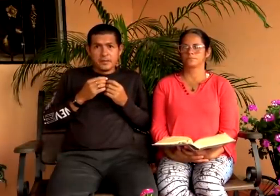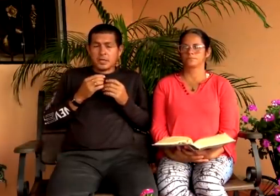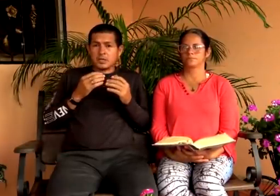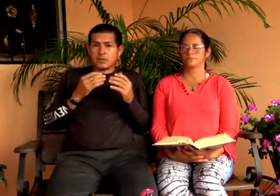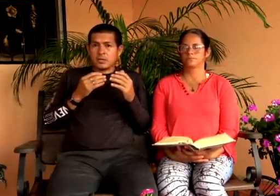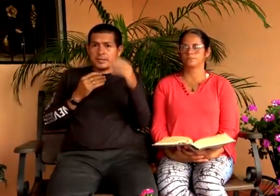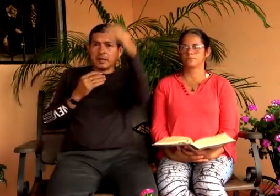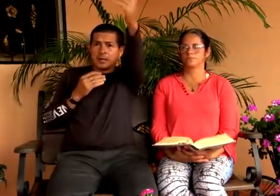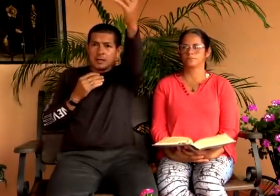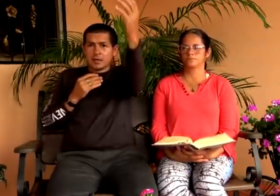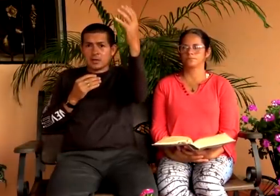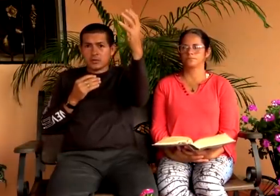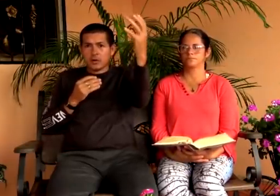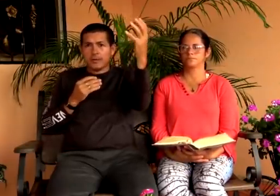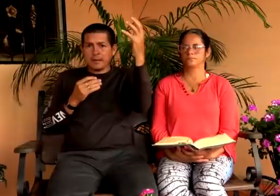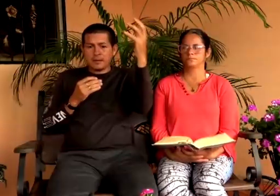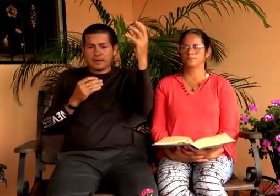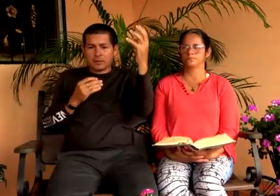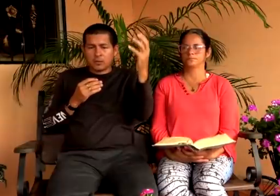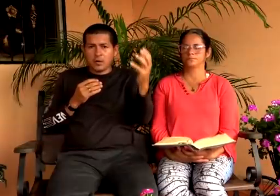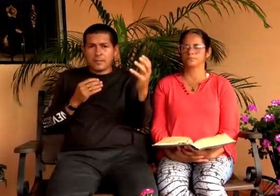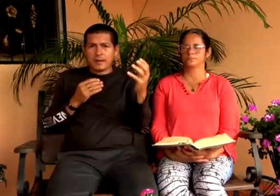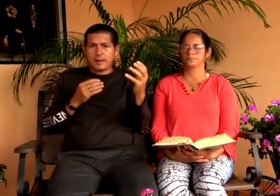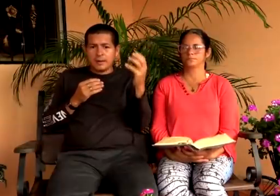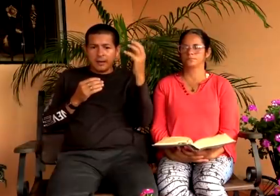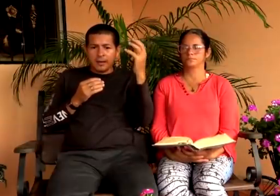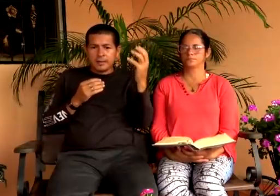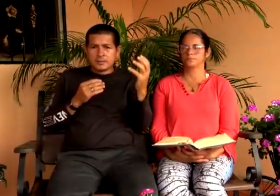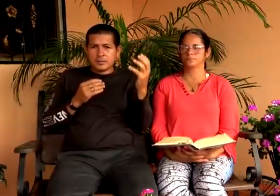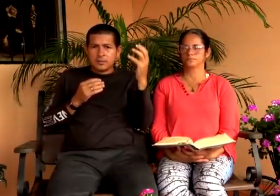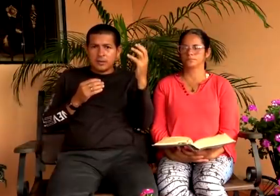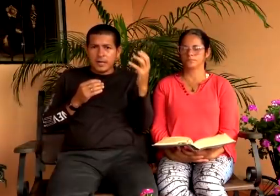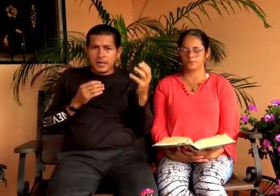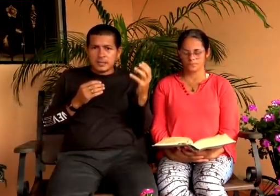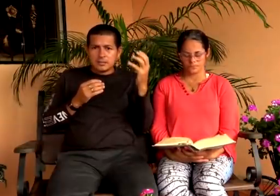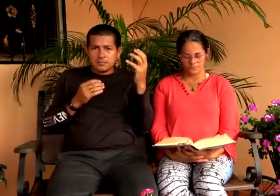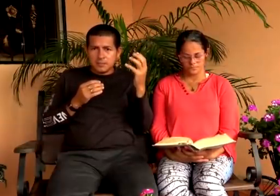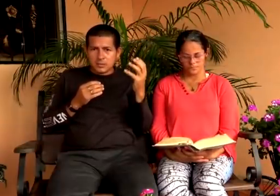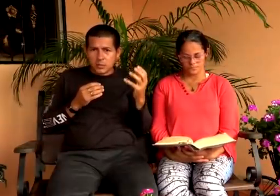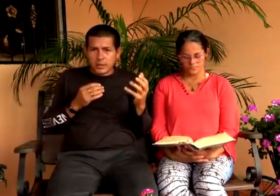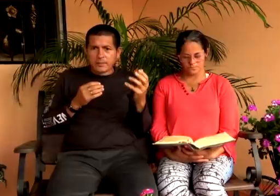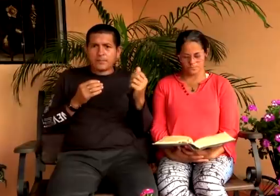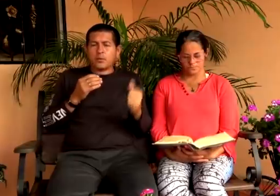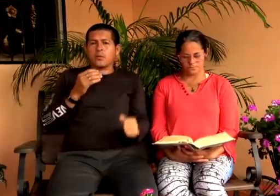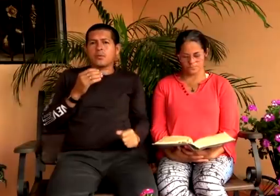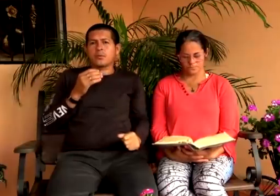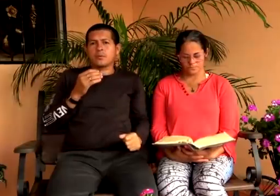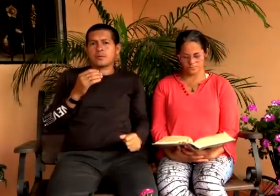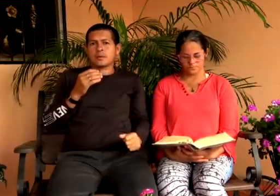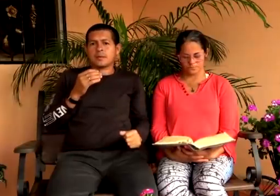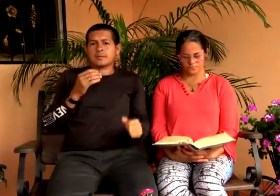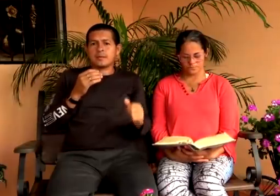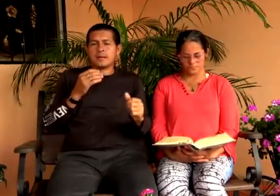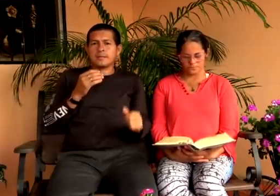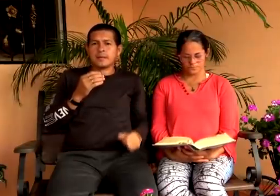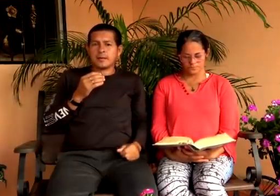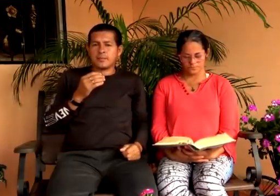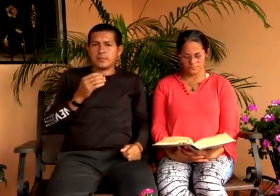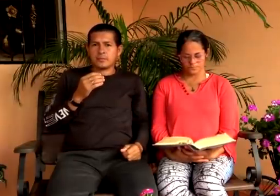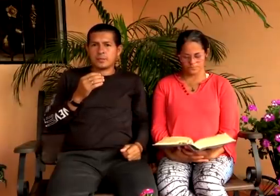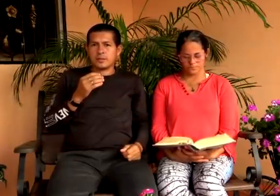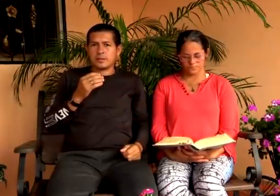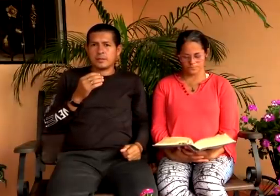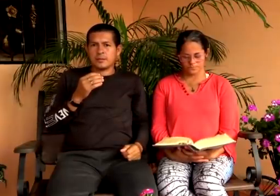Y Cristo dice, tomen, coman, esto es mi cuerpo que será